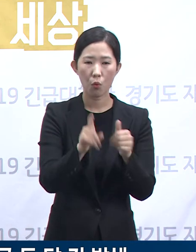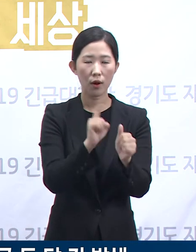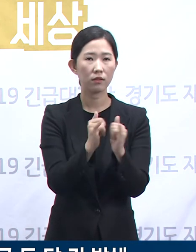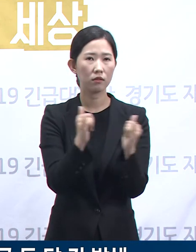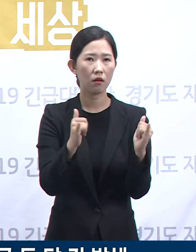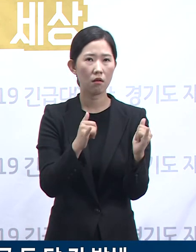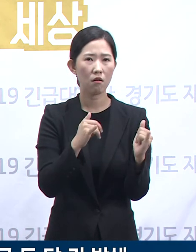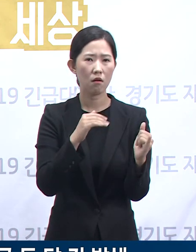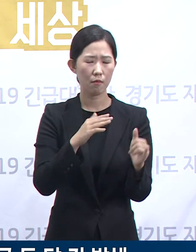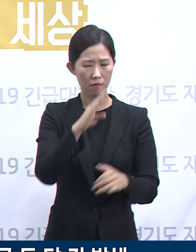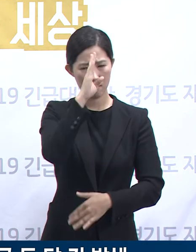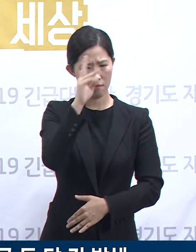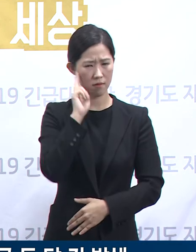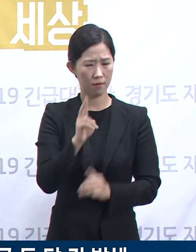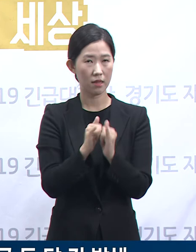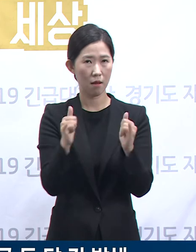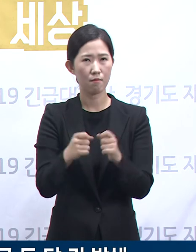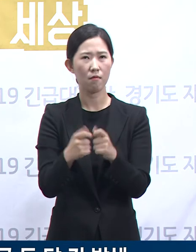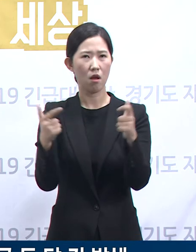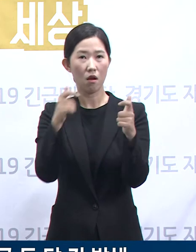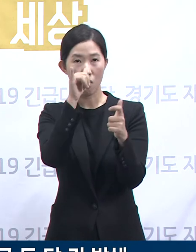숫자는 이후 더 늘어날 수도 있습니다.